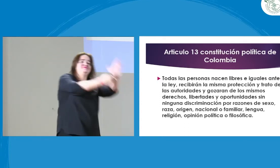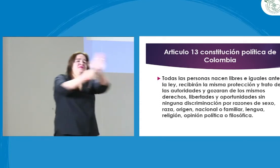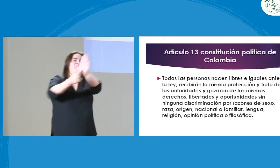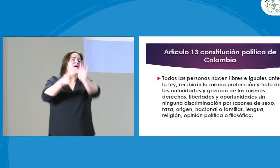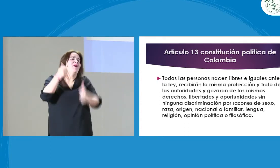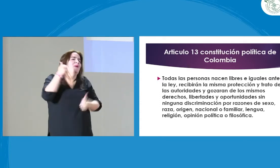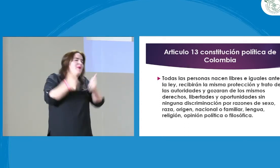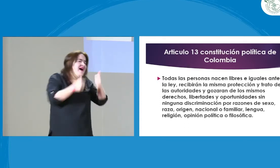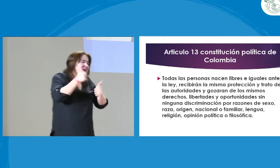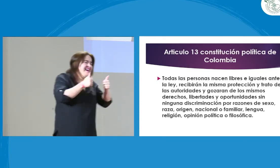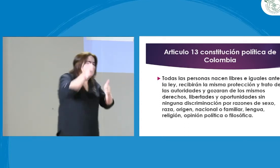nosotras surgir.